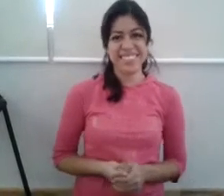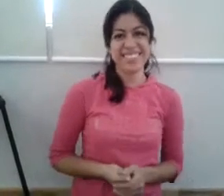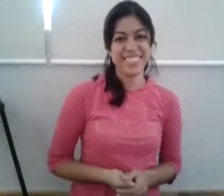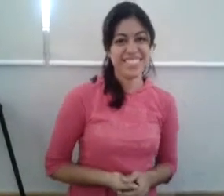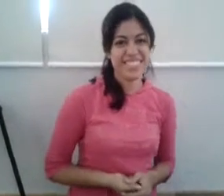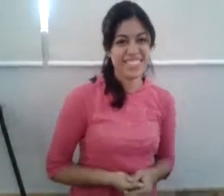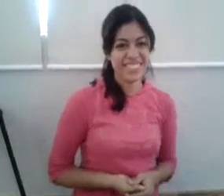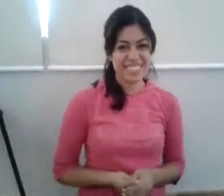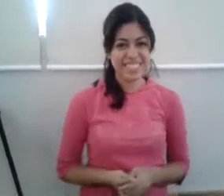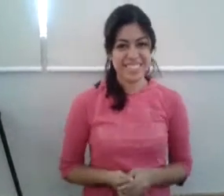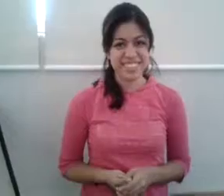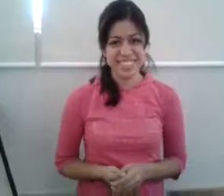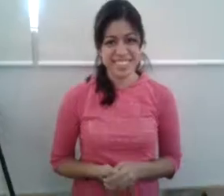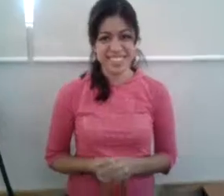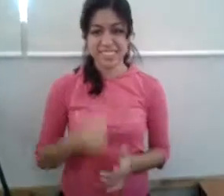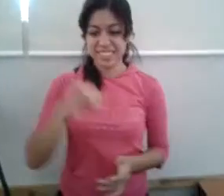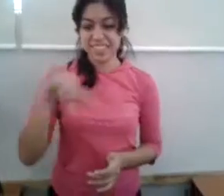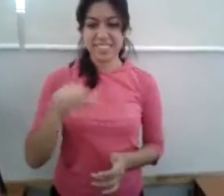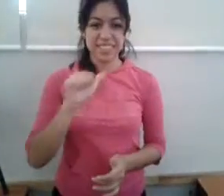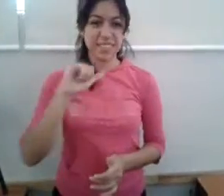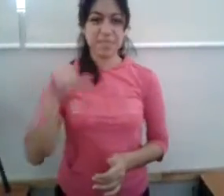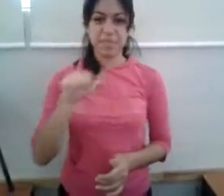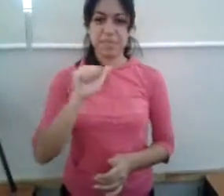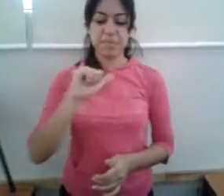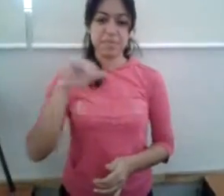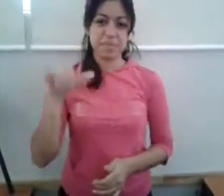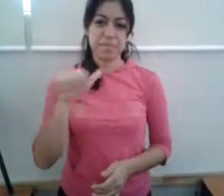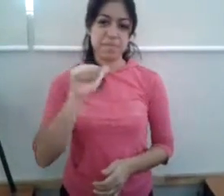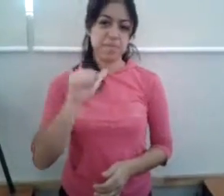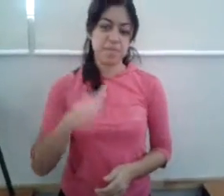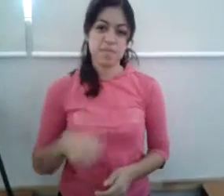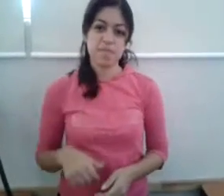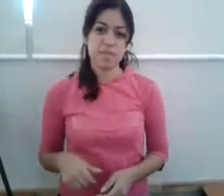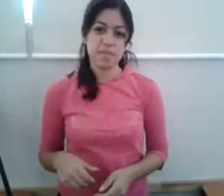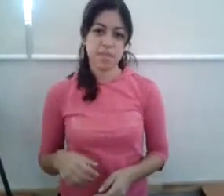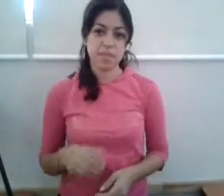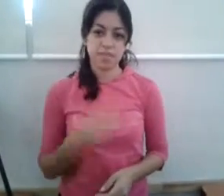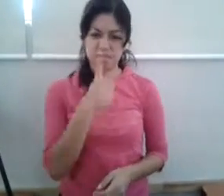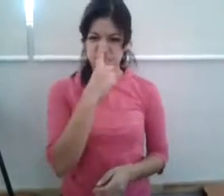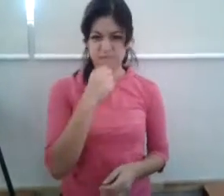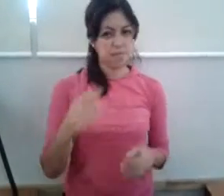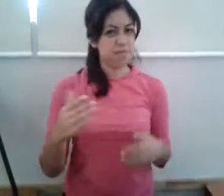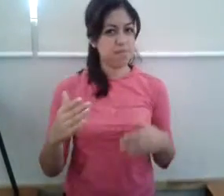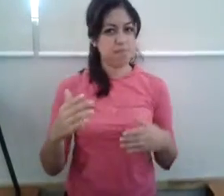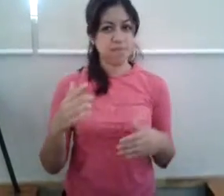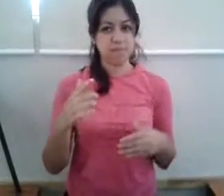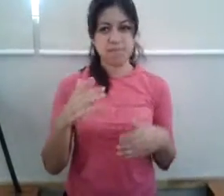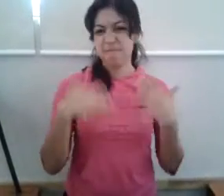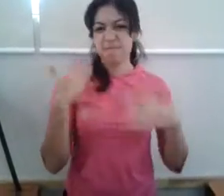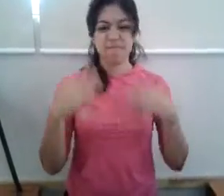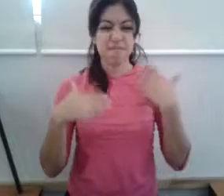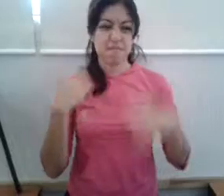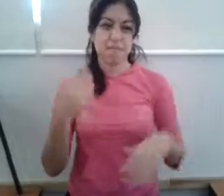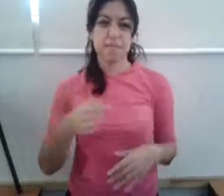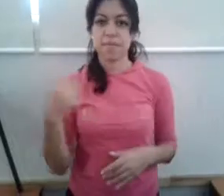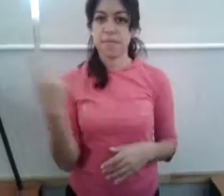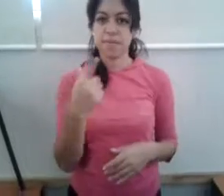Ja, ja, ja, zorro reír, qué gracioso ser,